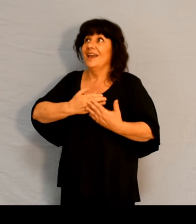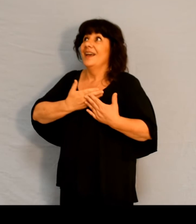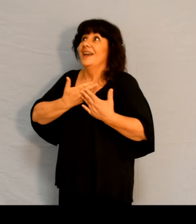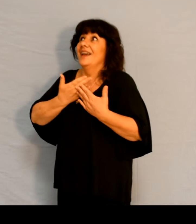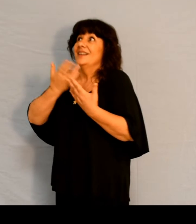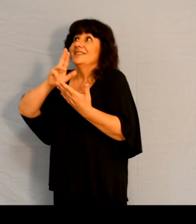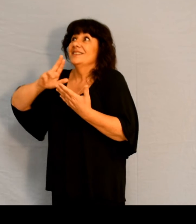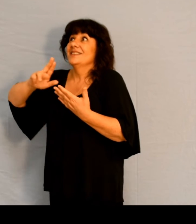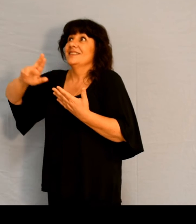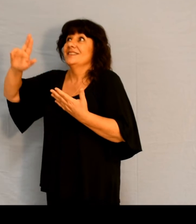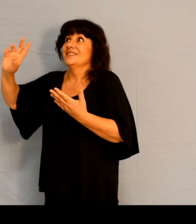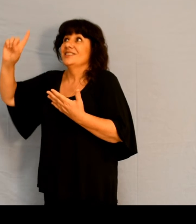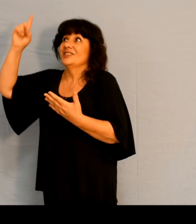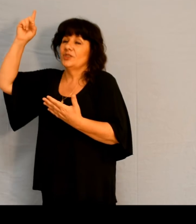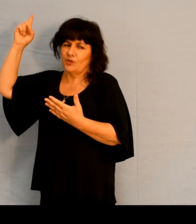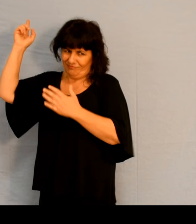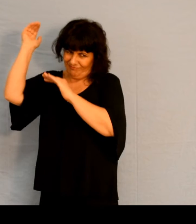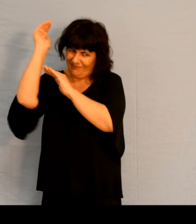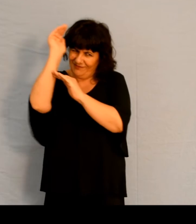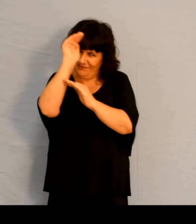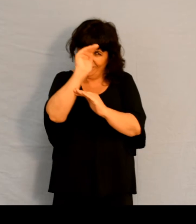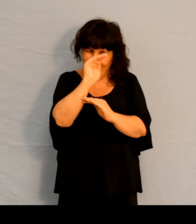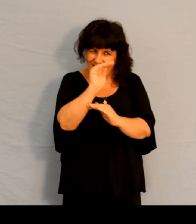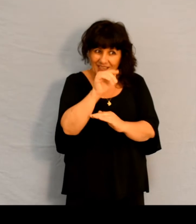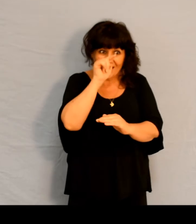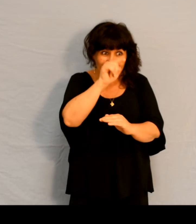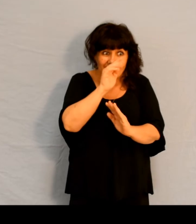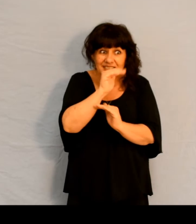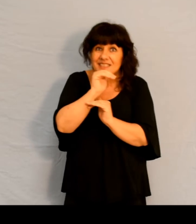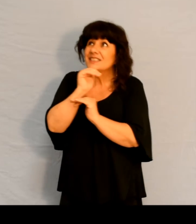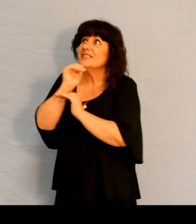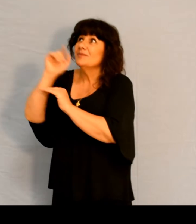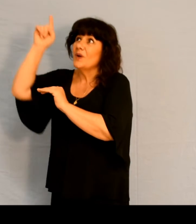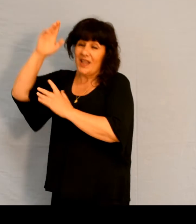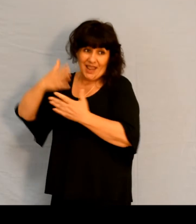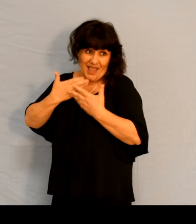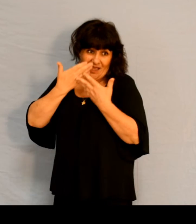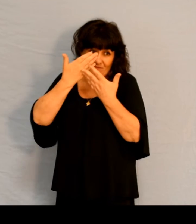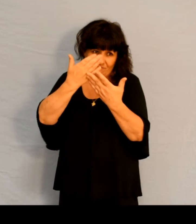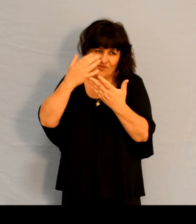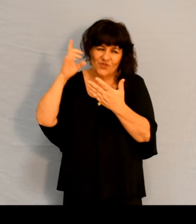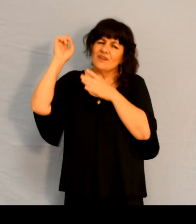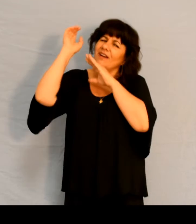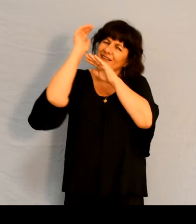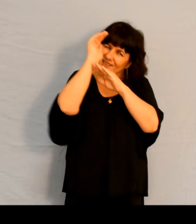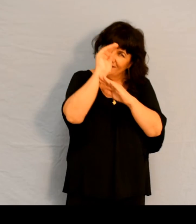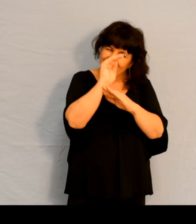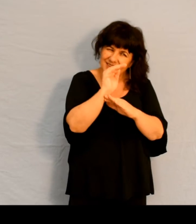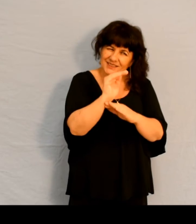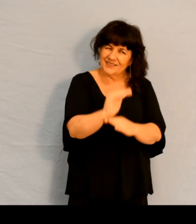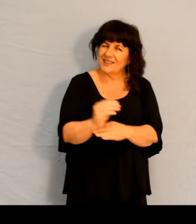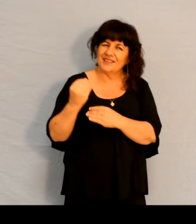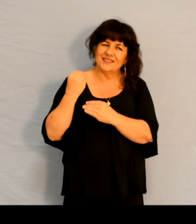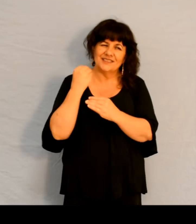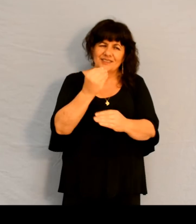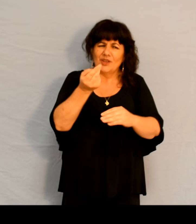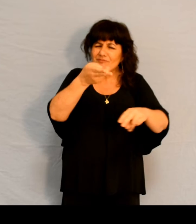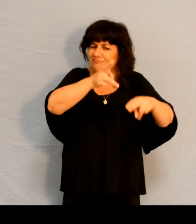'ils mettent leur espoir en son amour Pour les délivrer de la mort Les garder